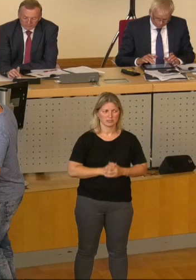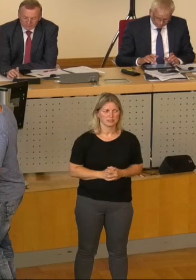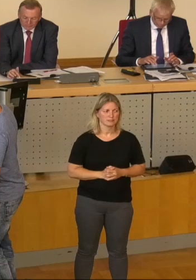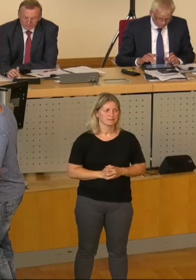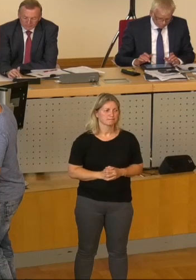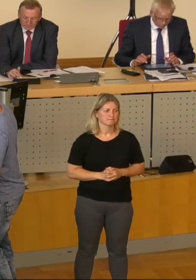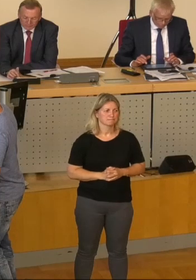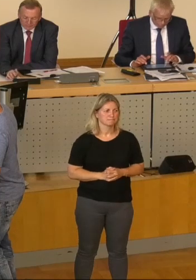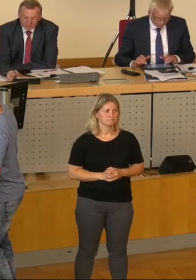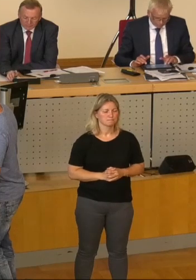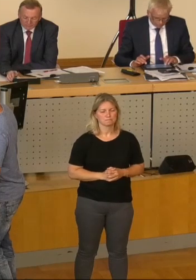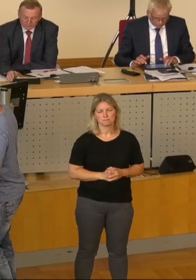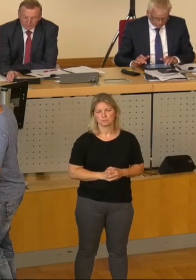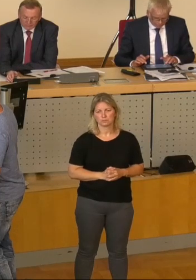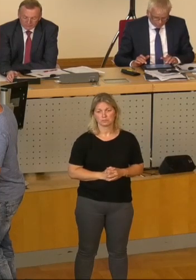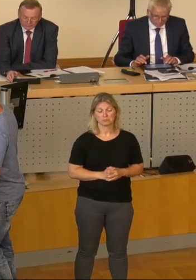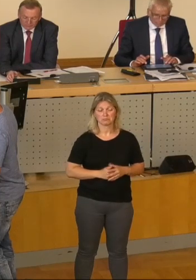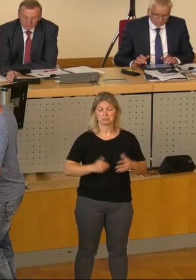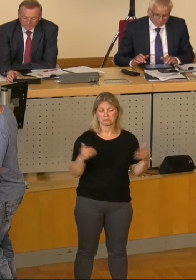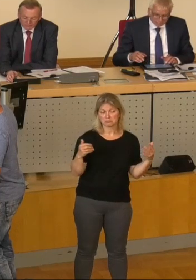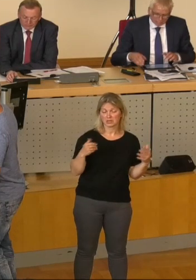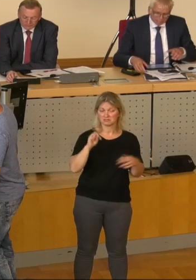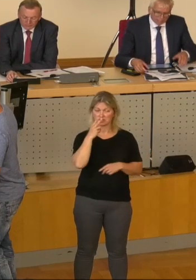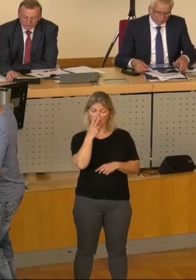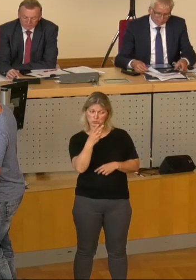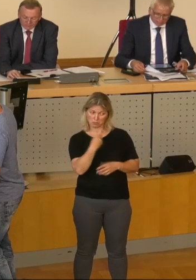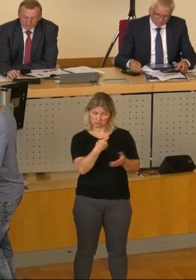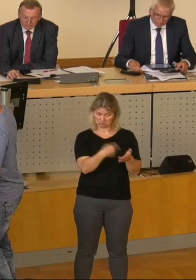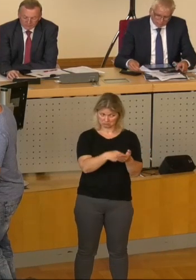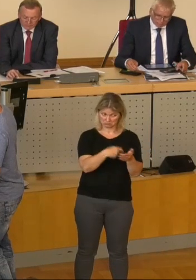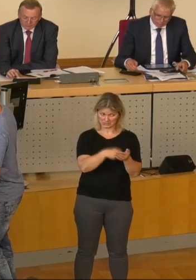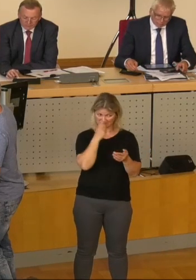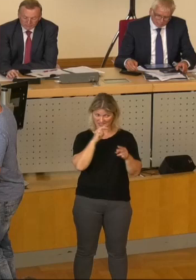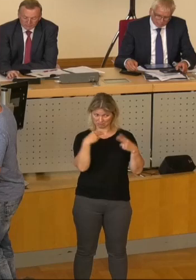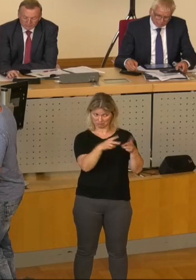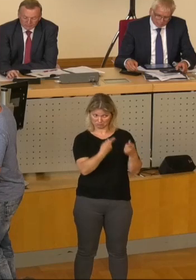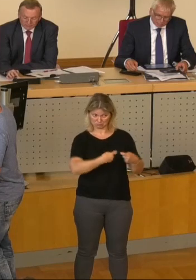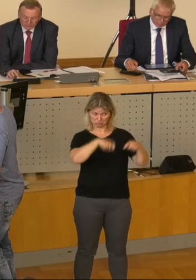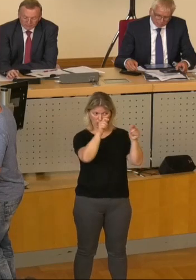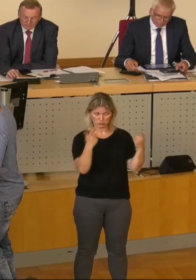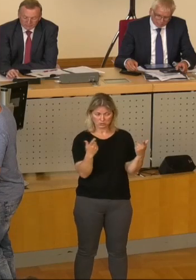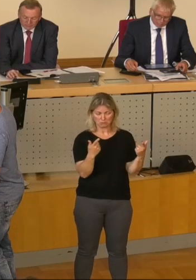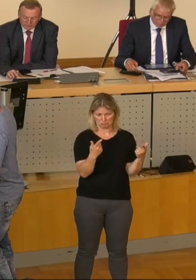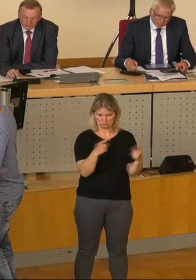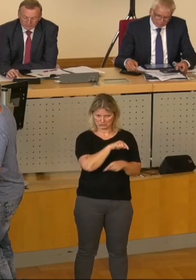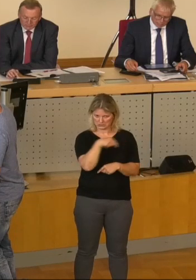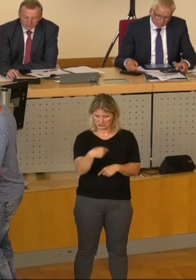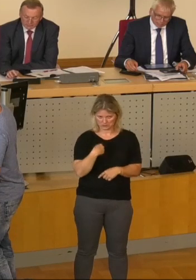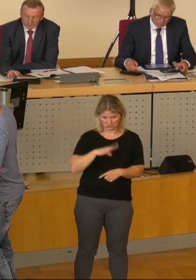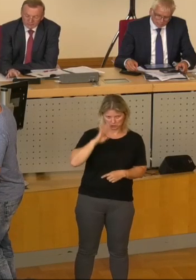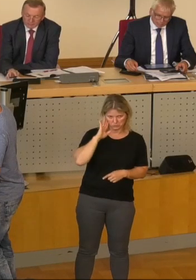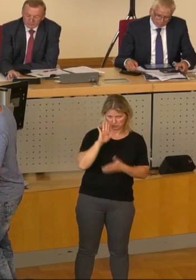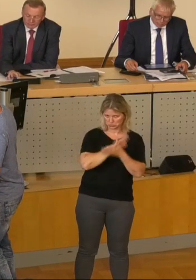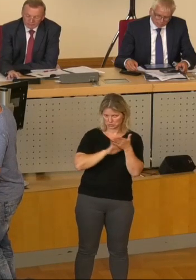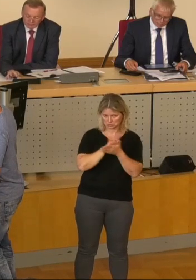Über die Kosten für eine mögliche Wiedererrichtung und Aufstellung sind zudem auch keine Kenntnisse bekannt. Und